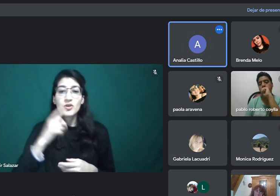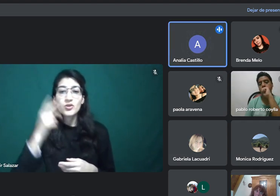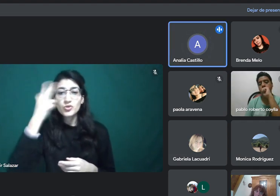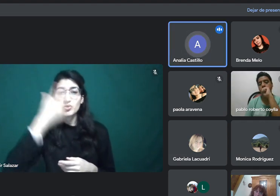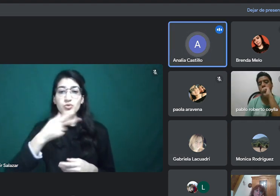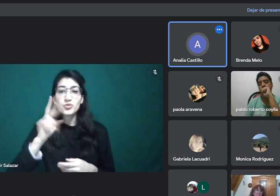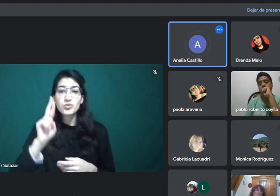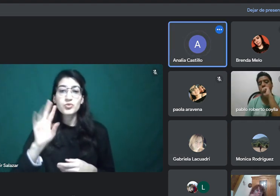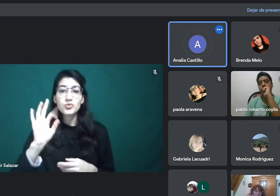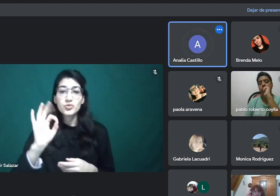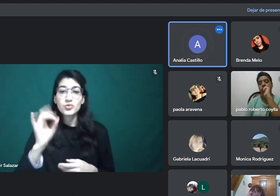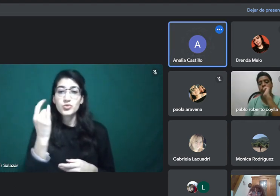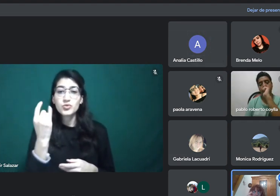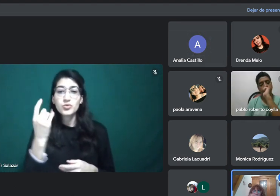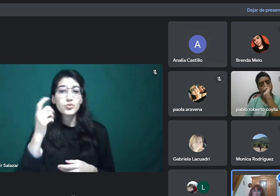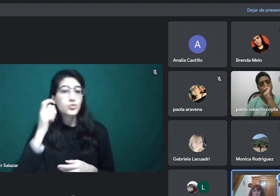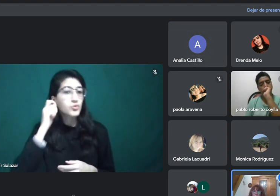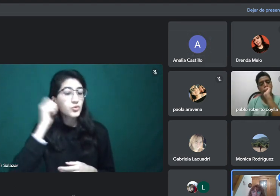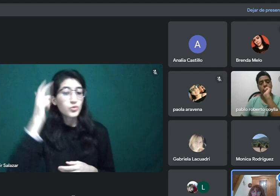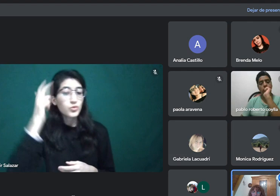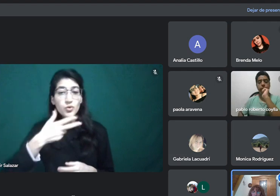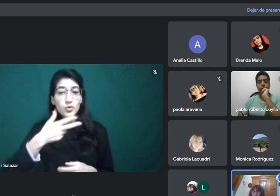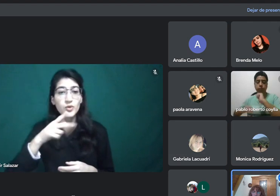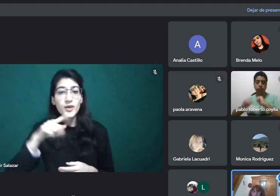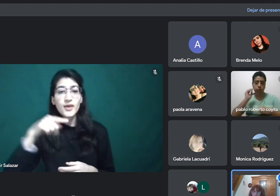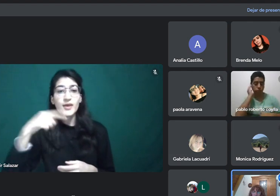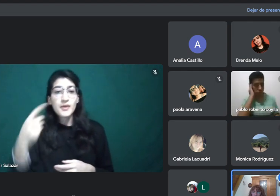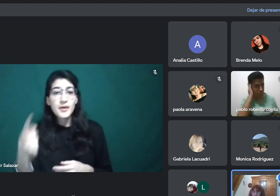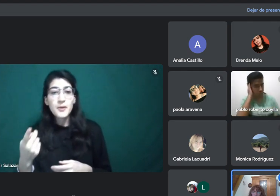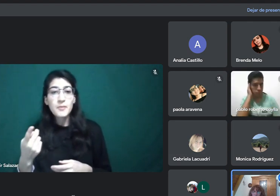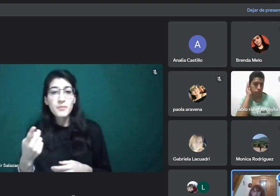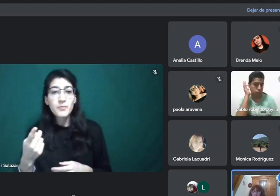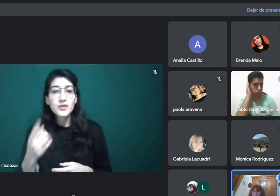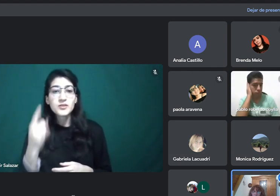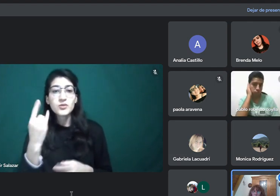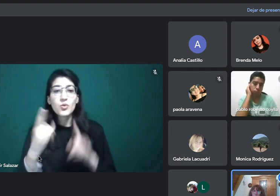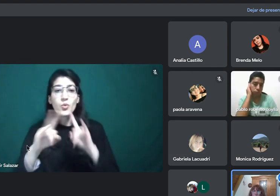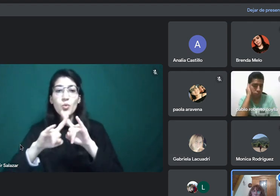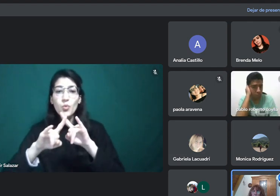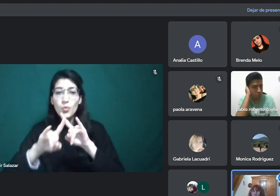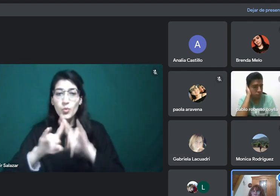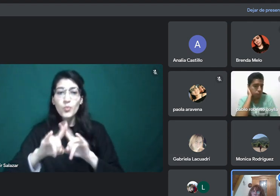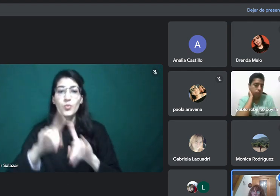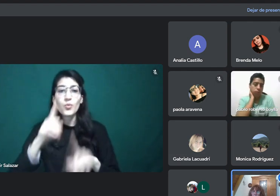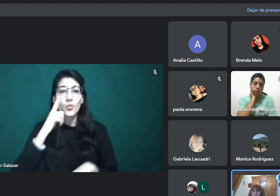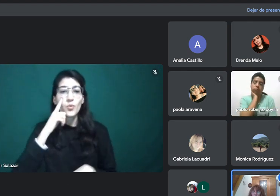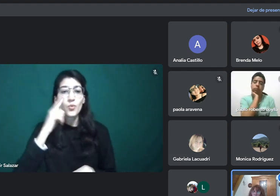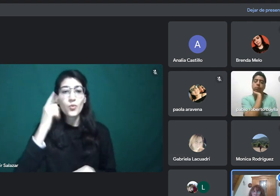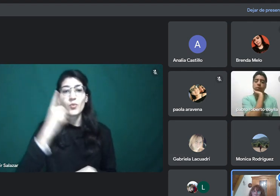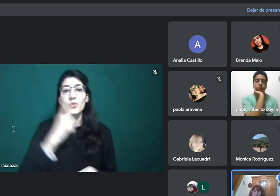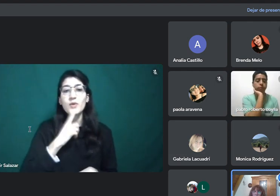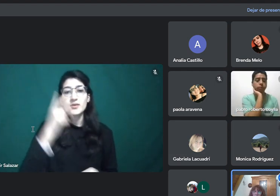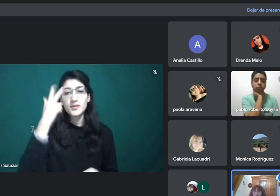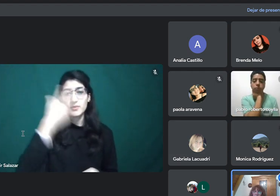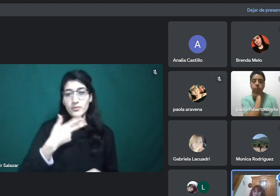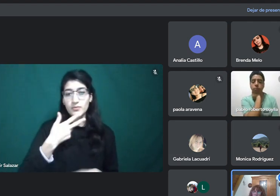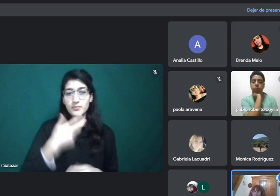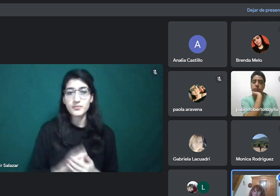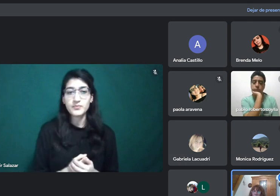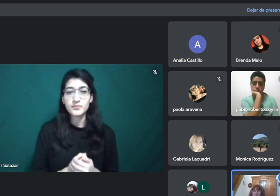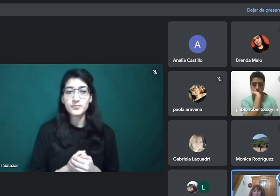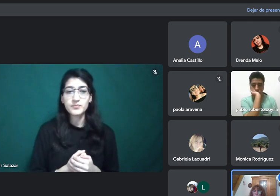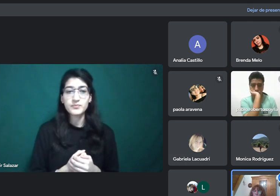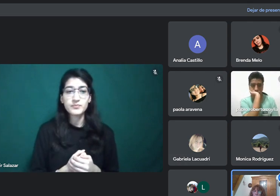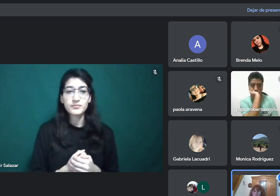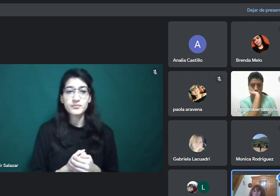Con. Con. Muy bien. Bien. Después teníamos la otra pregunta que dice,